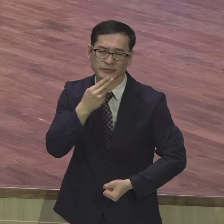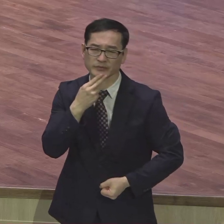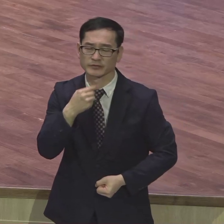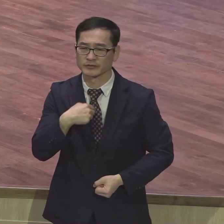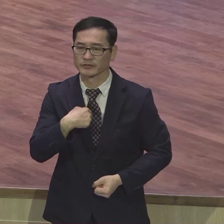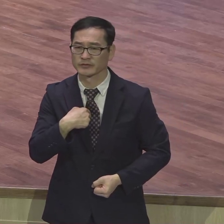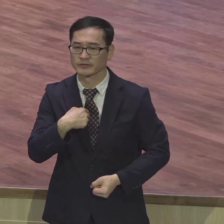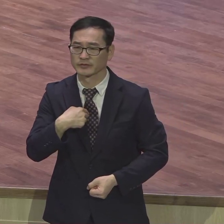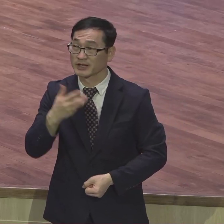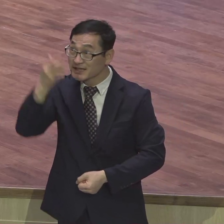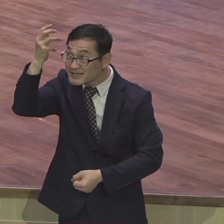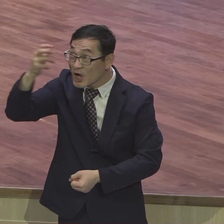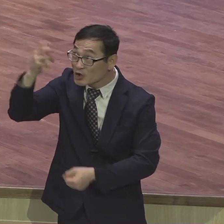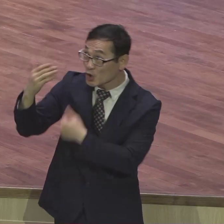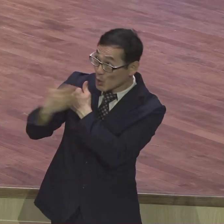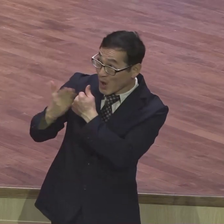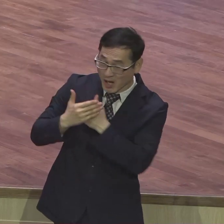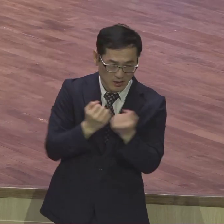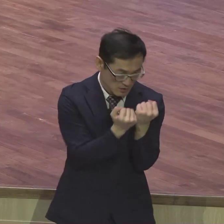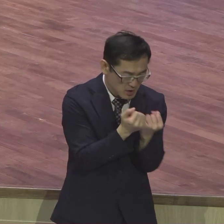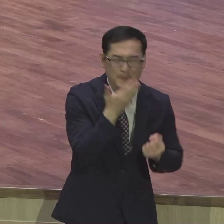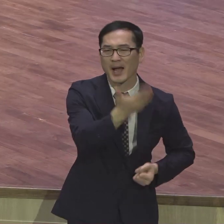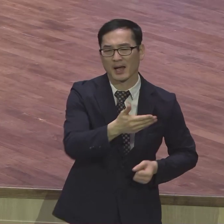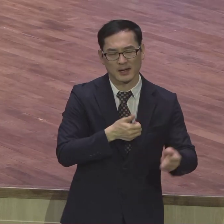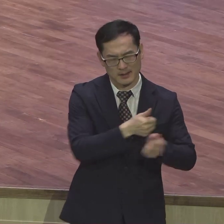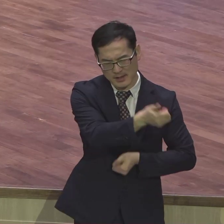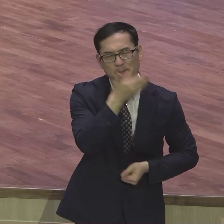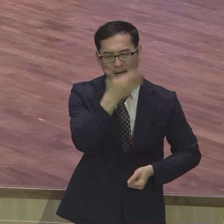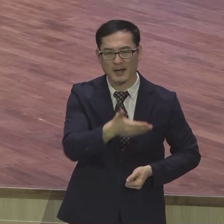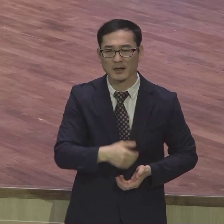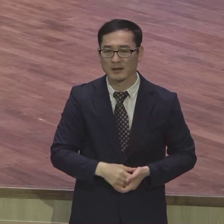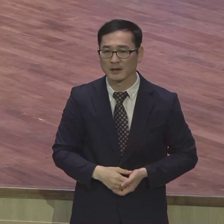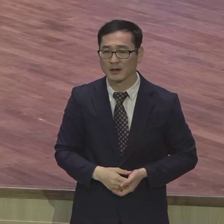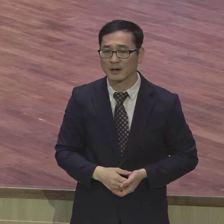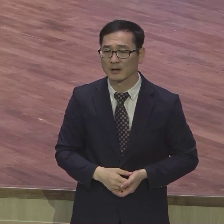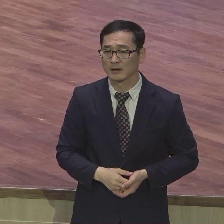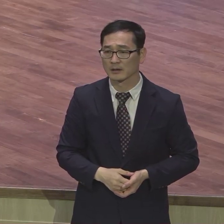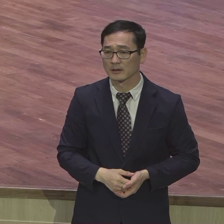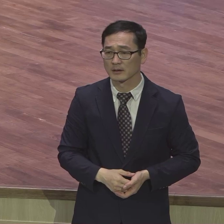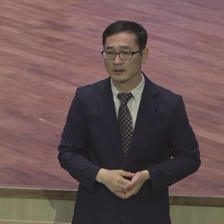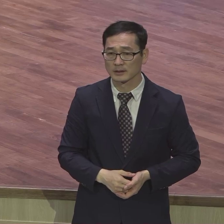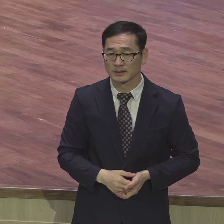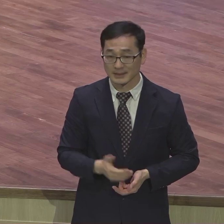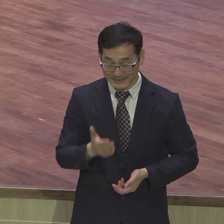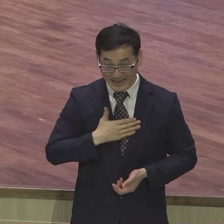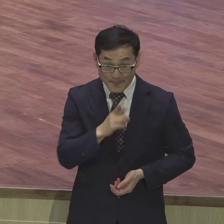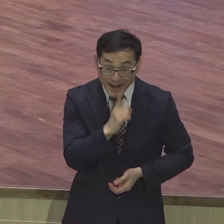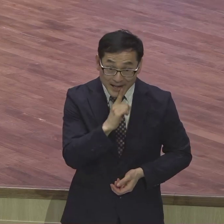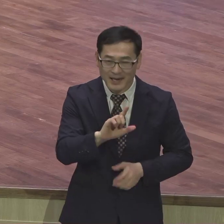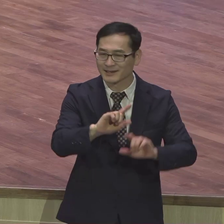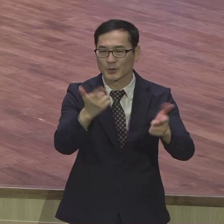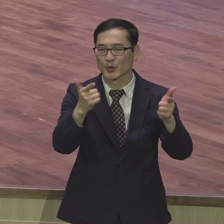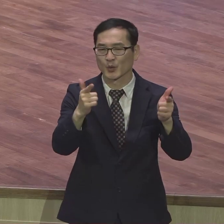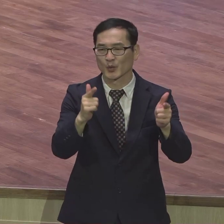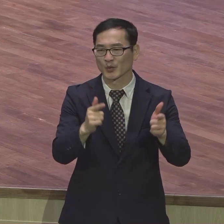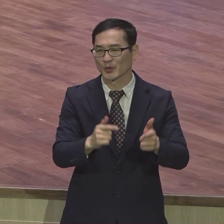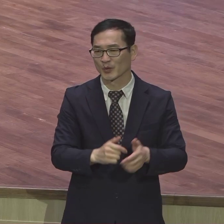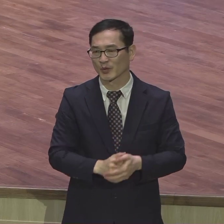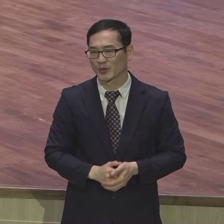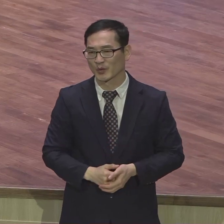성령만이 할 수가 있습니다 사람이 지혜 말로 하지 않으라고 실도 현장에 실제로